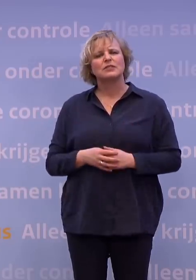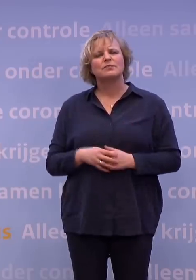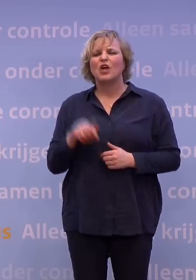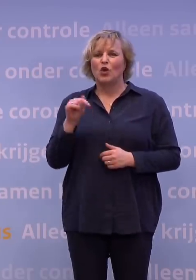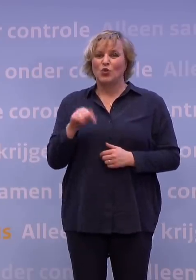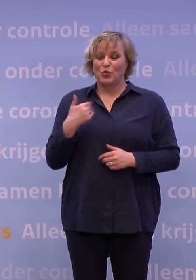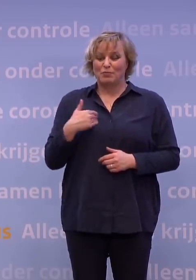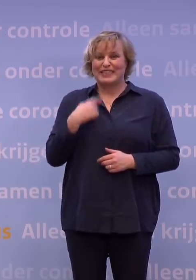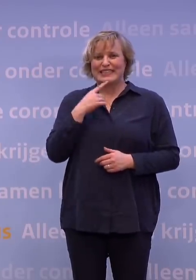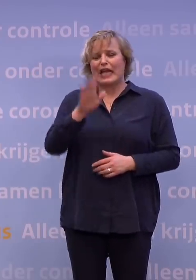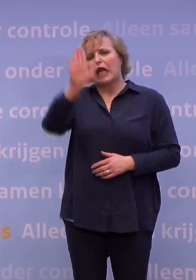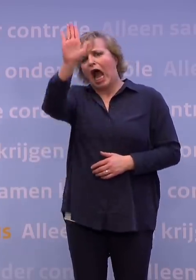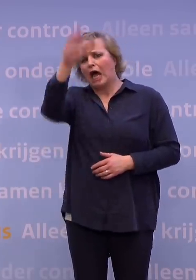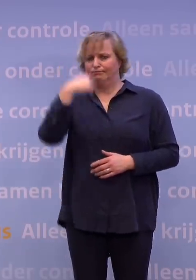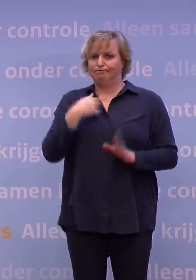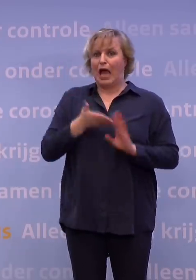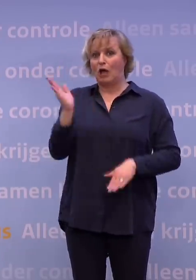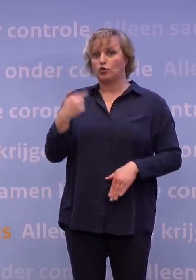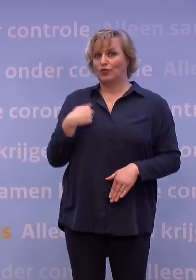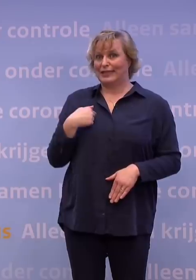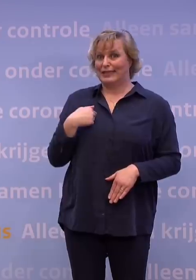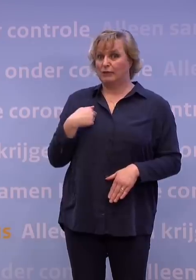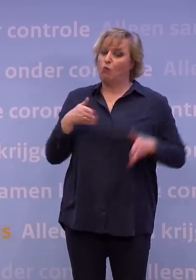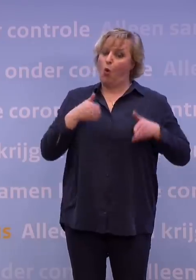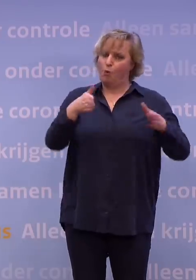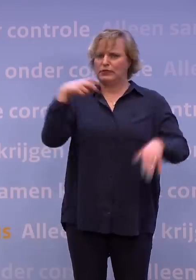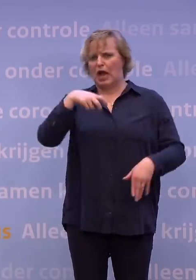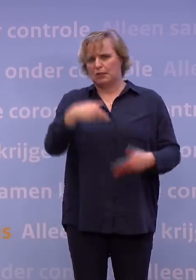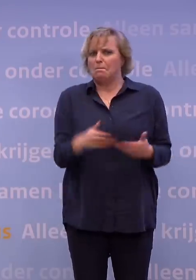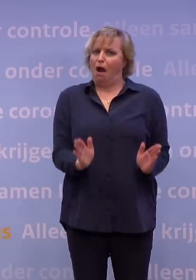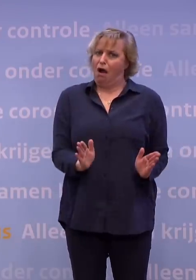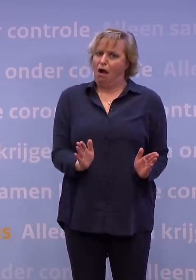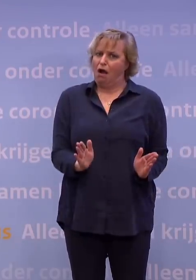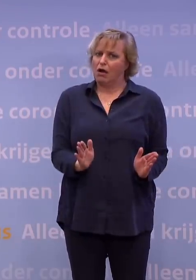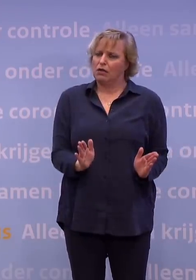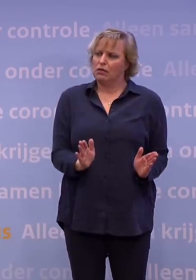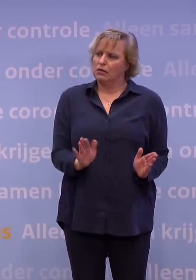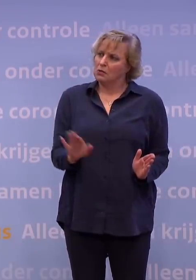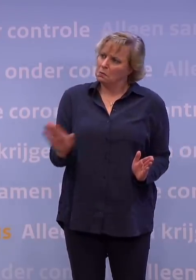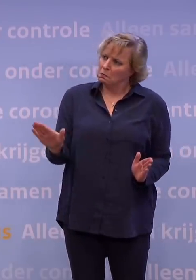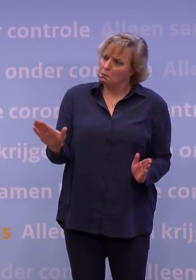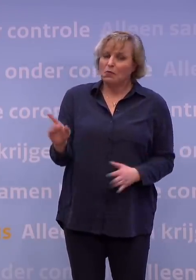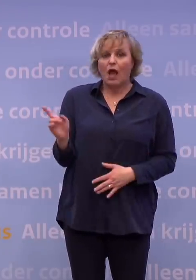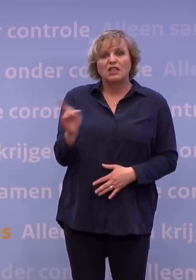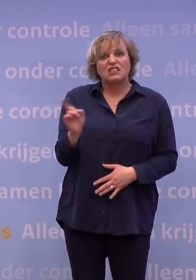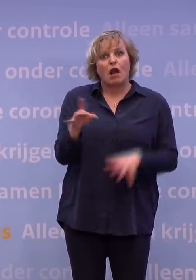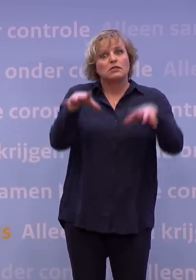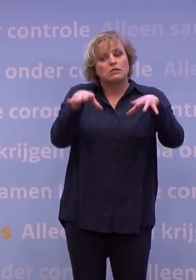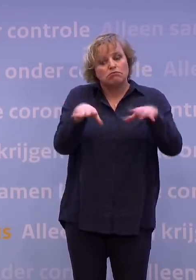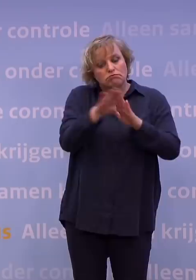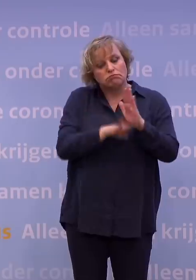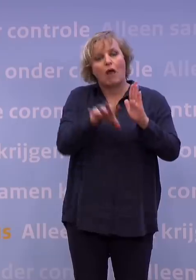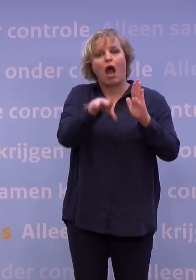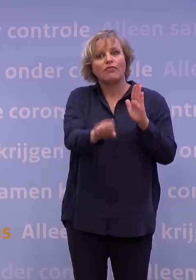nu al zeggen van, ja, maar ik heb een uitzondering. Ik mag wel op straat. Hoe lastig is dat straks bij de handhaving?